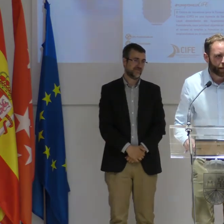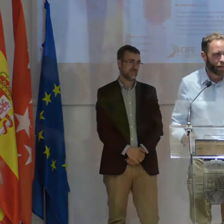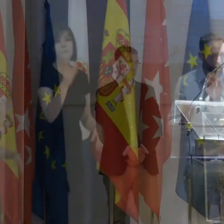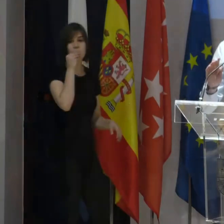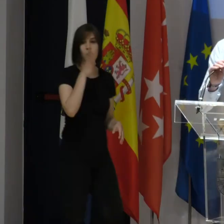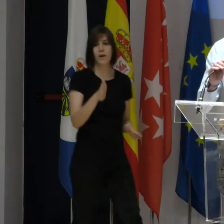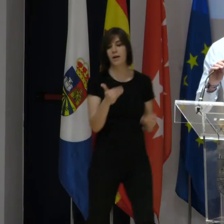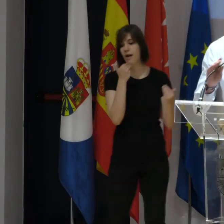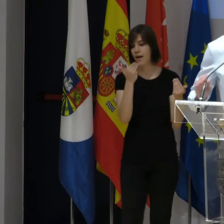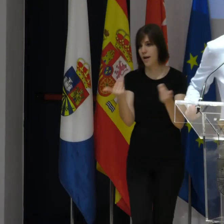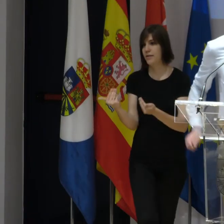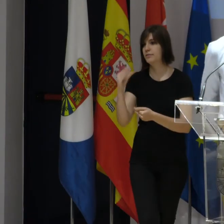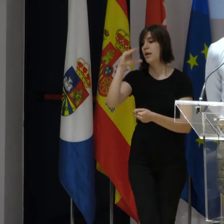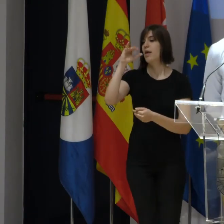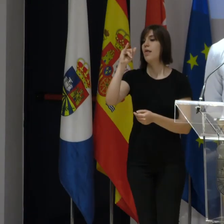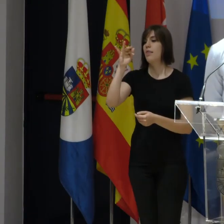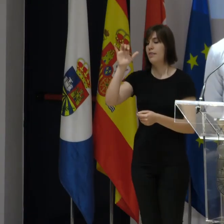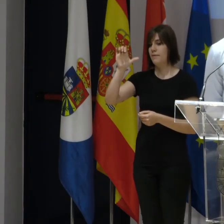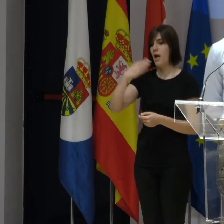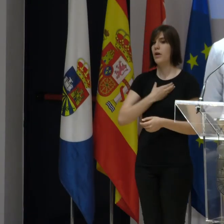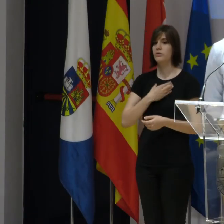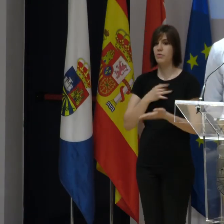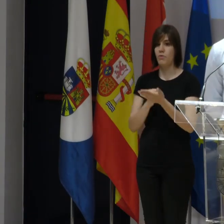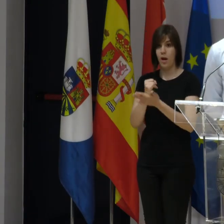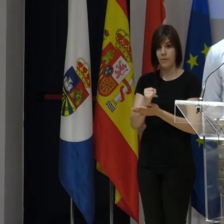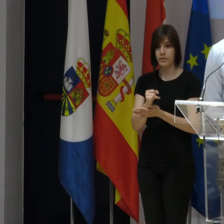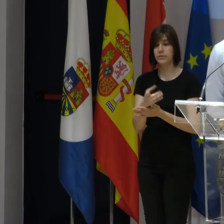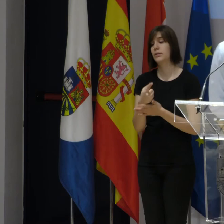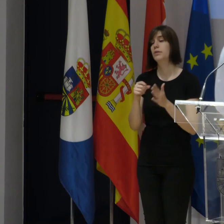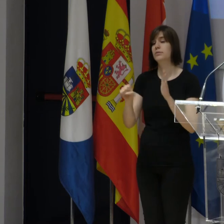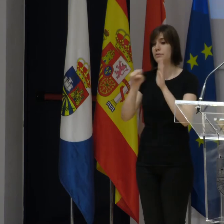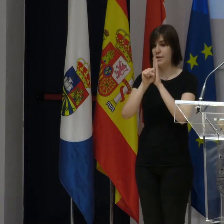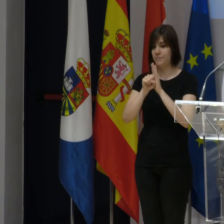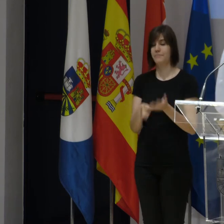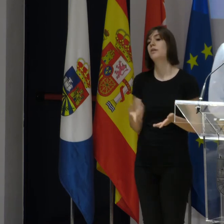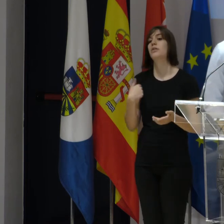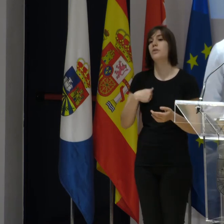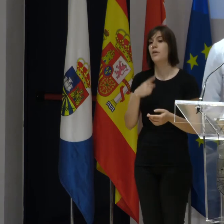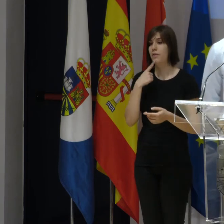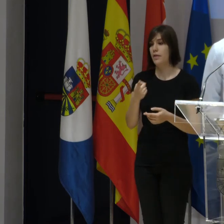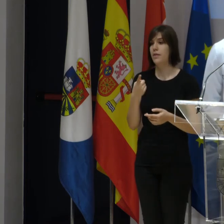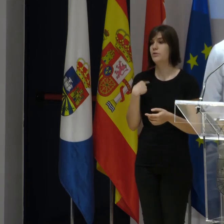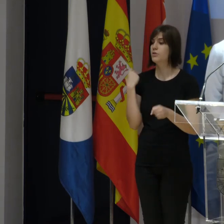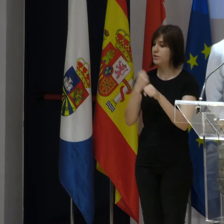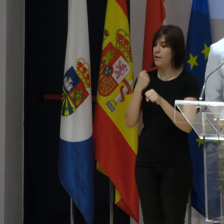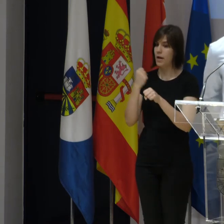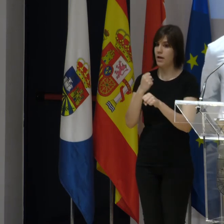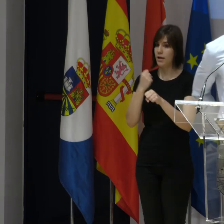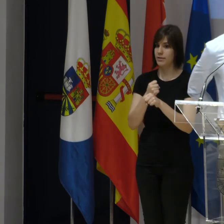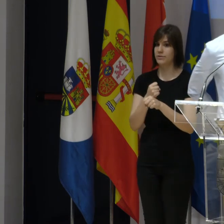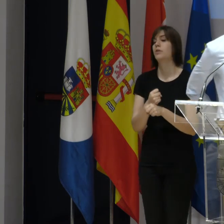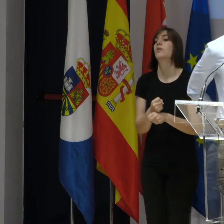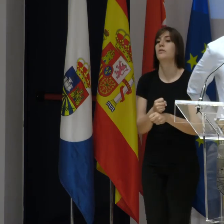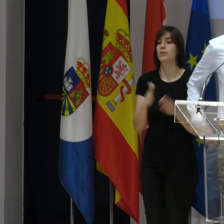Bueno, agradecer al CIFE y al Ayuntamiento este reconocimiento y, bueno, comentar desde Valeo. Seguimos trabajando por la conciliación